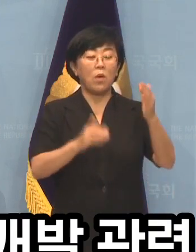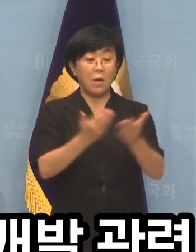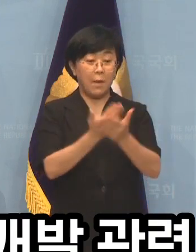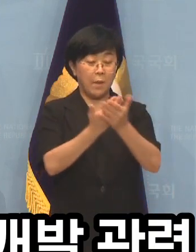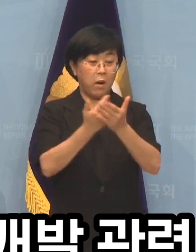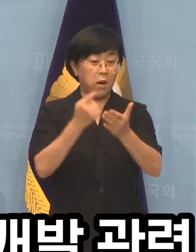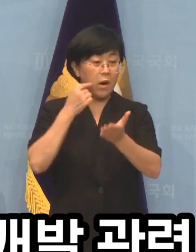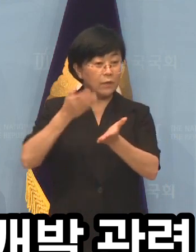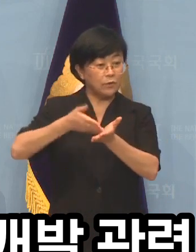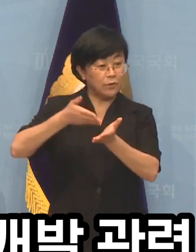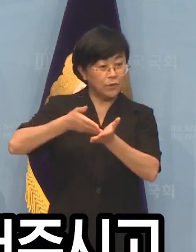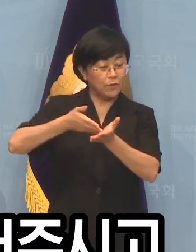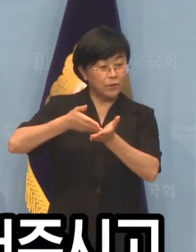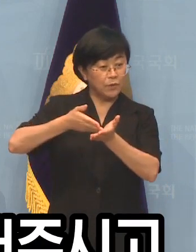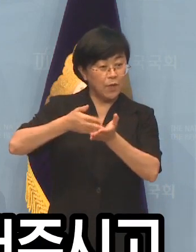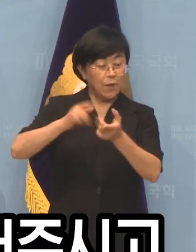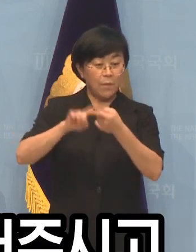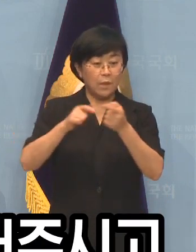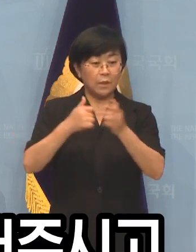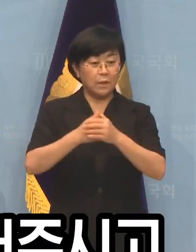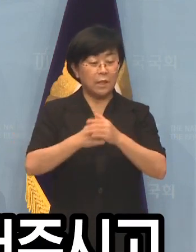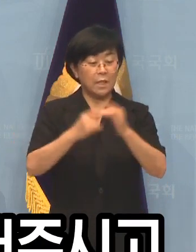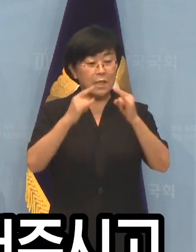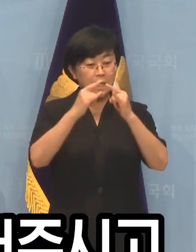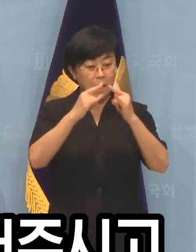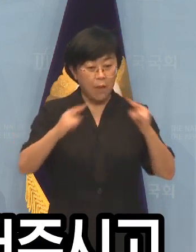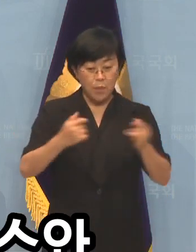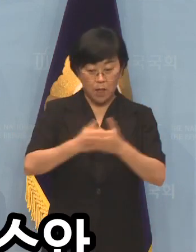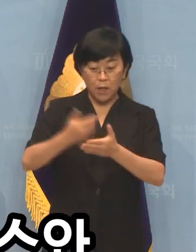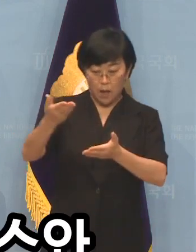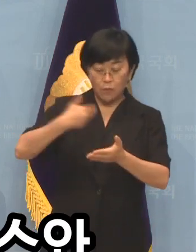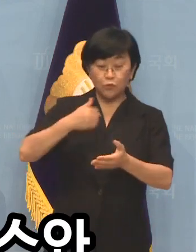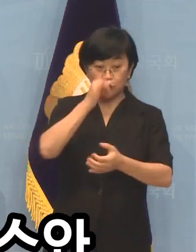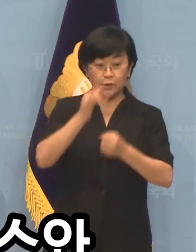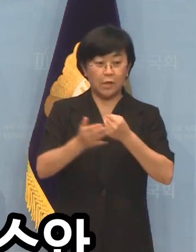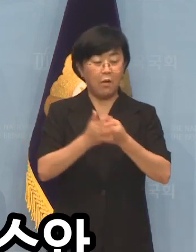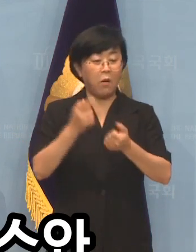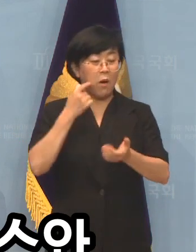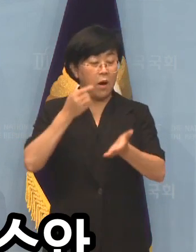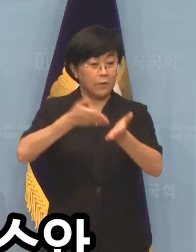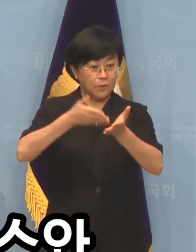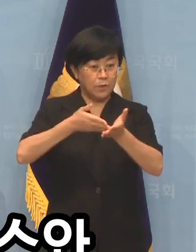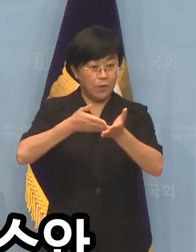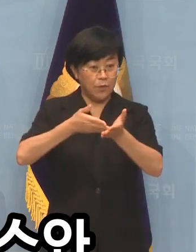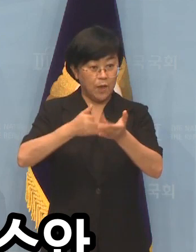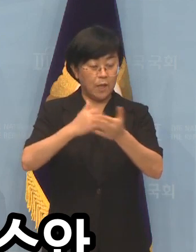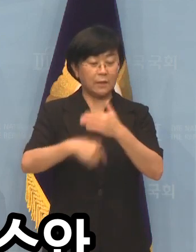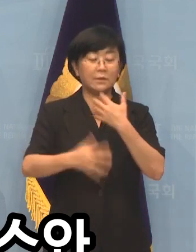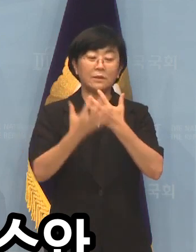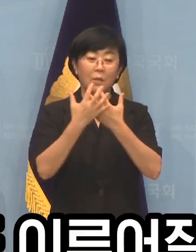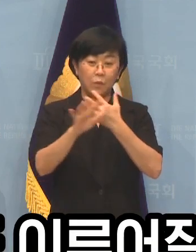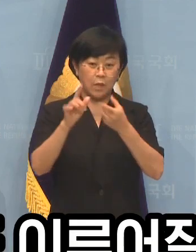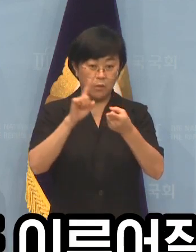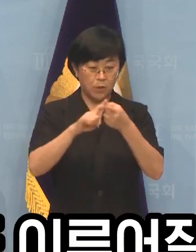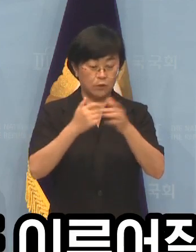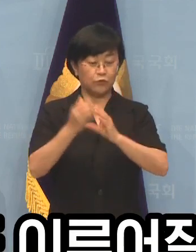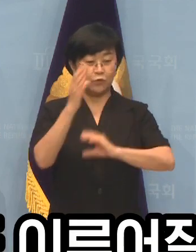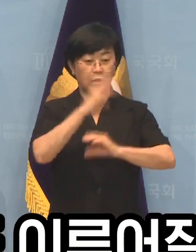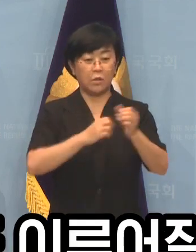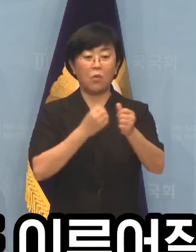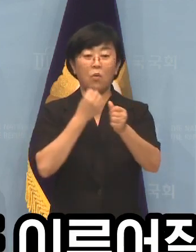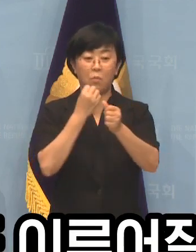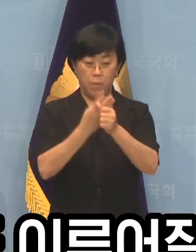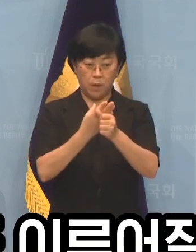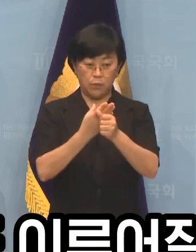가짜뉴스를 박재해 캠프에 보내주시고 계신 만큼 가짜뉴스와 허위 왜곡된 보도에 대한 추가적인